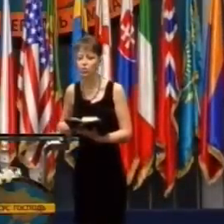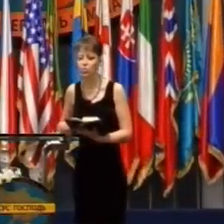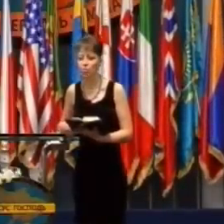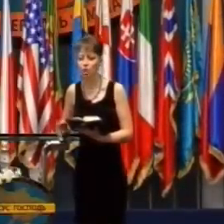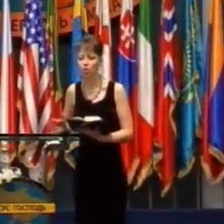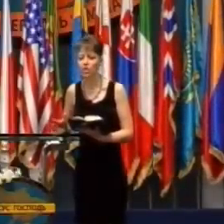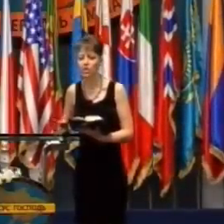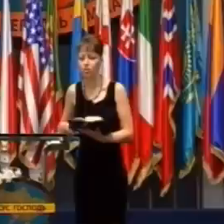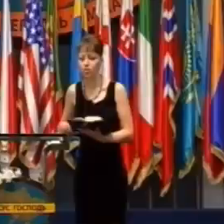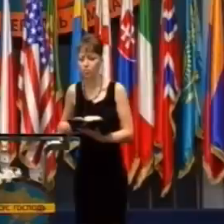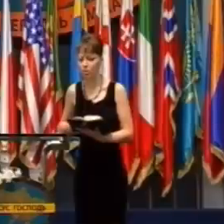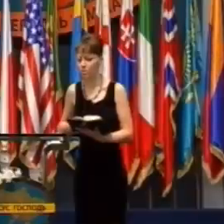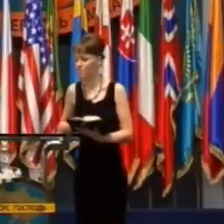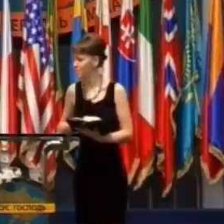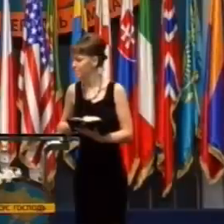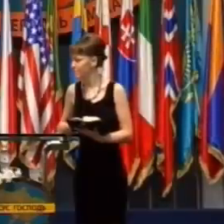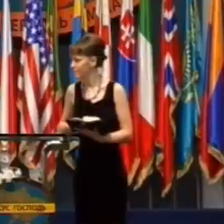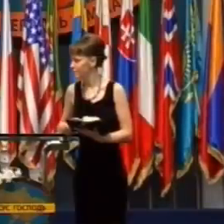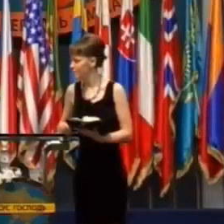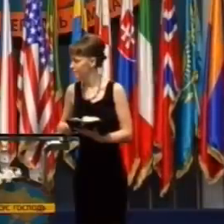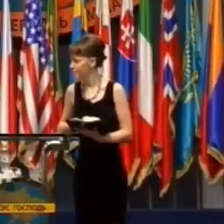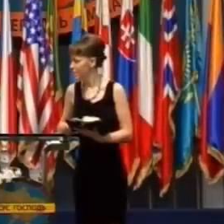Čo obmedzuje Boha?